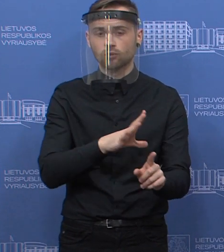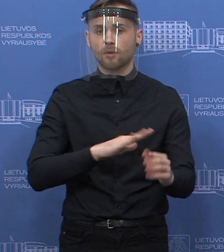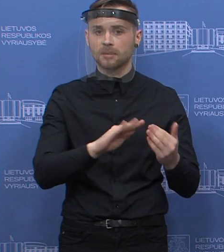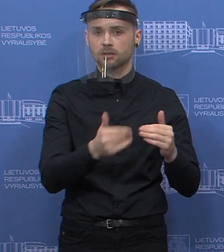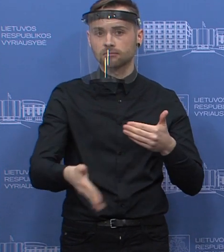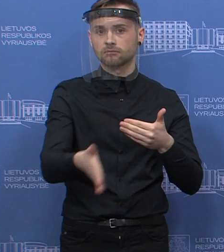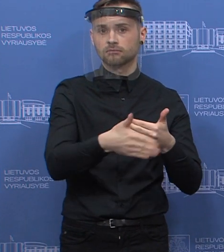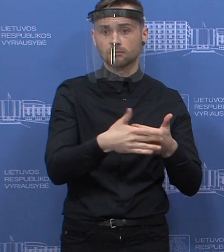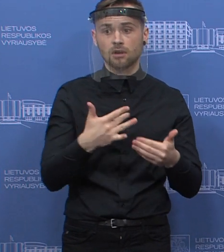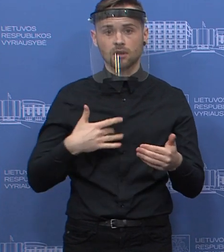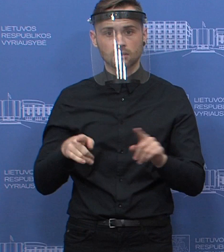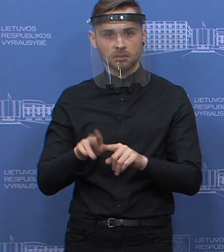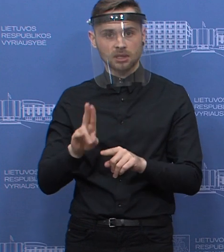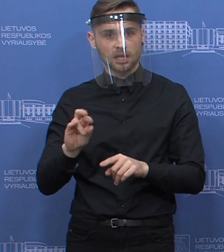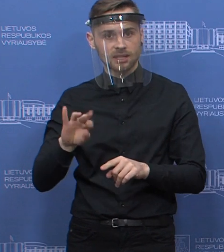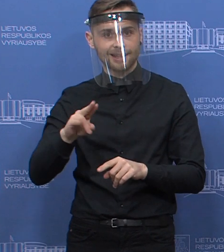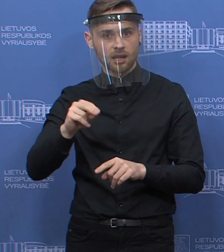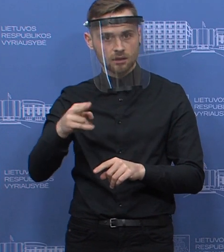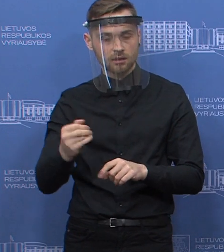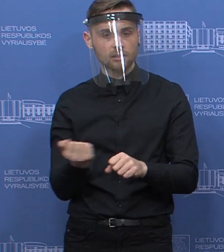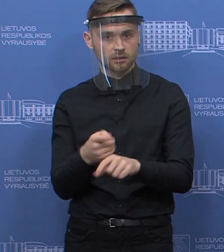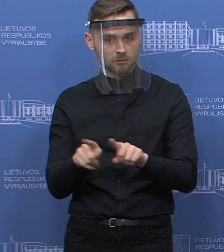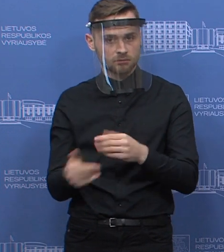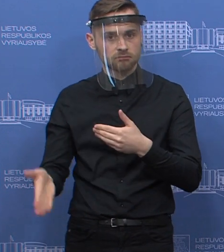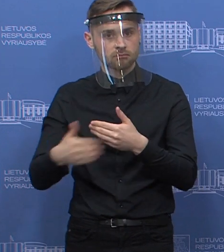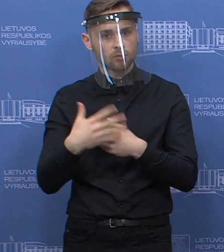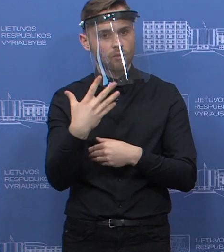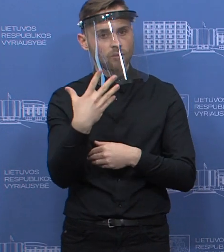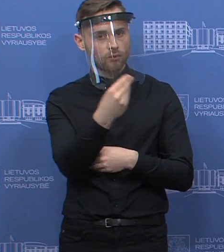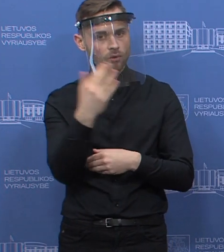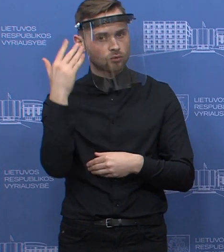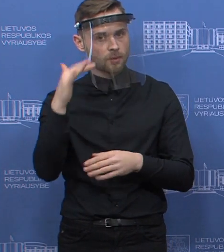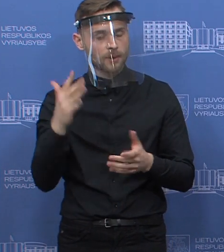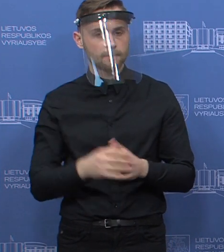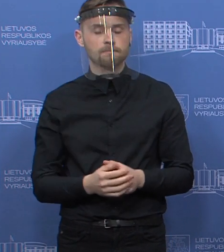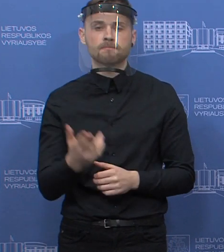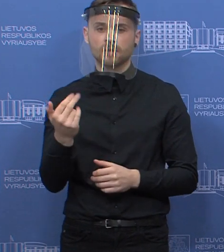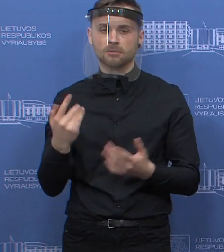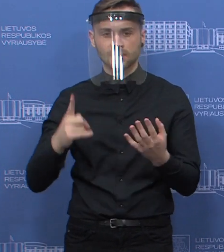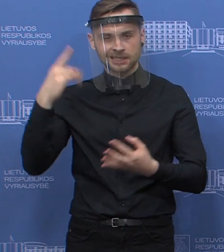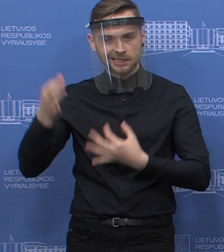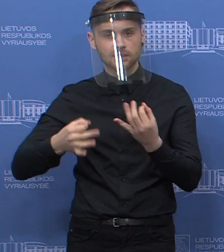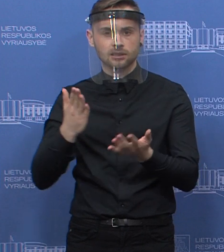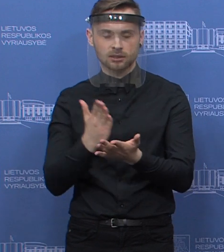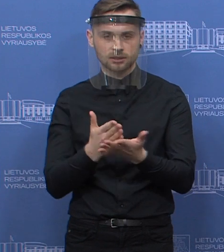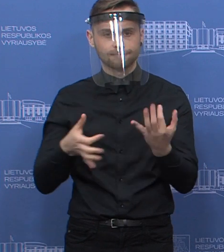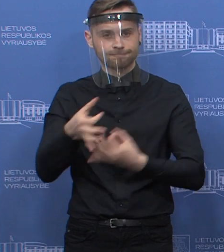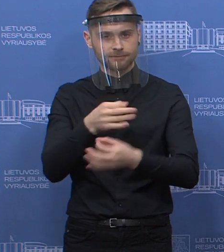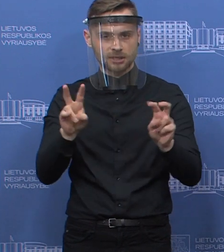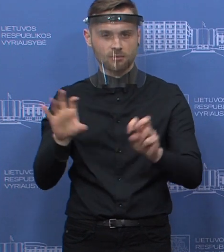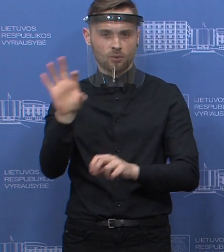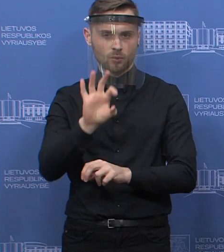kretingos rajono meras, kaip ir sako, kad jisai pritarto tokiai idėjai, tai koks yra jūsų vertinimas? Svarstame tokią zalykus. Šiandien mūsų